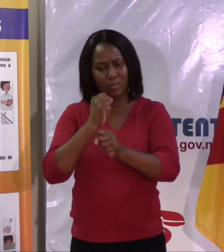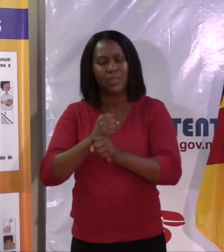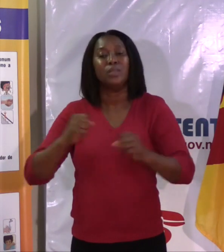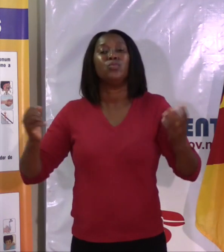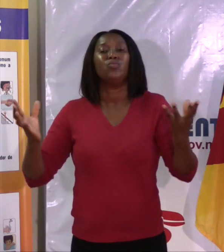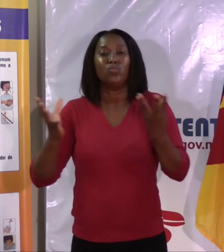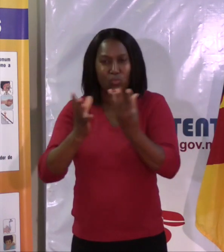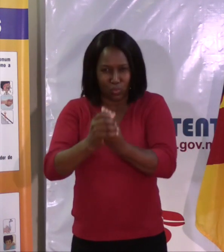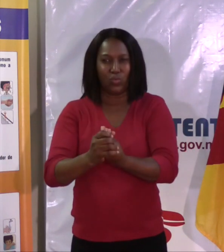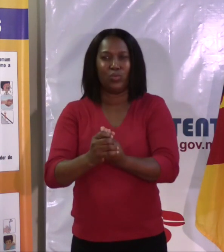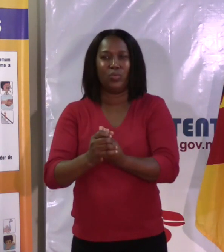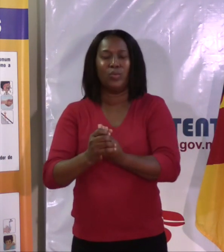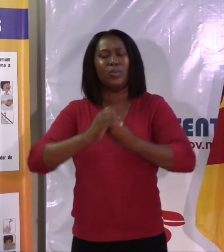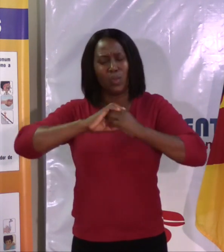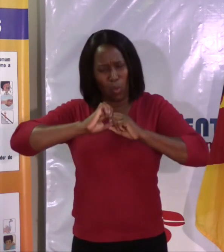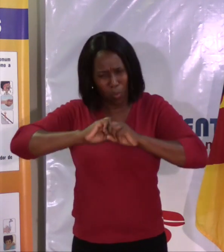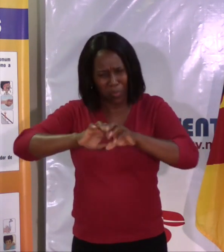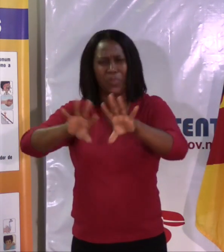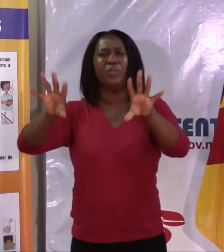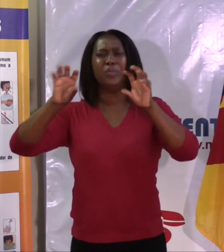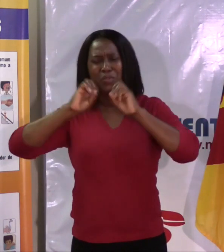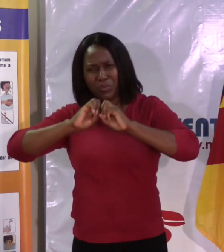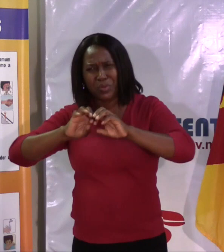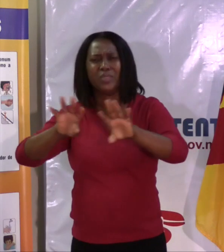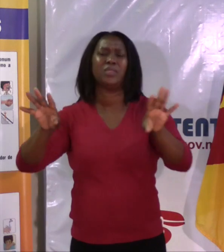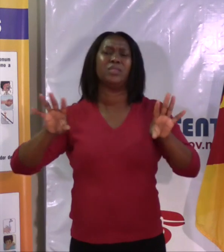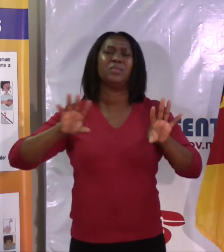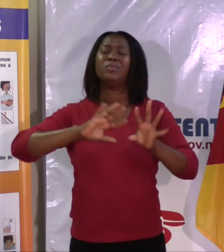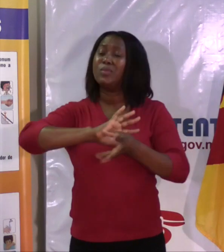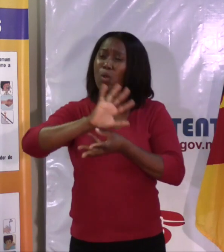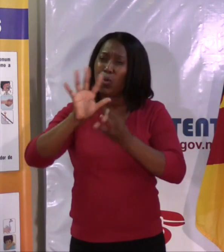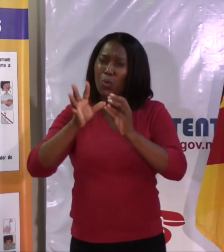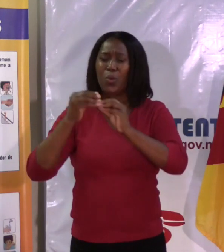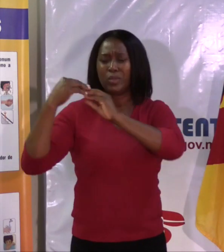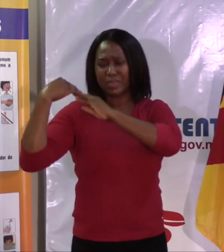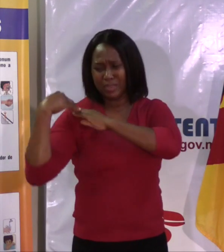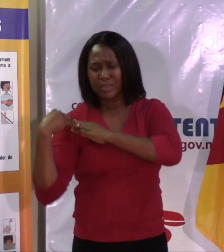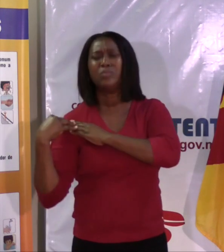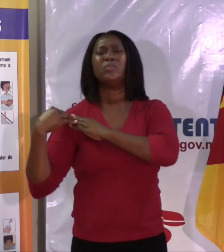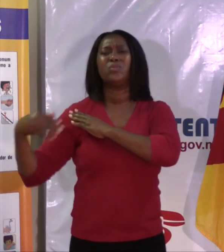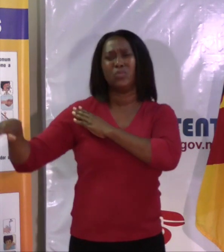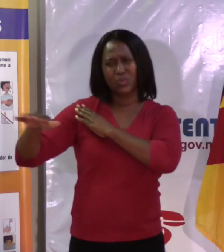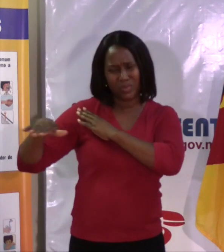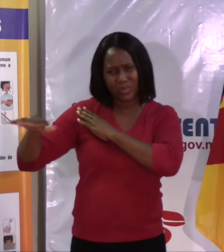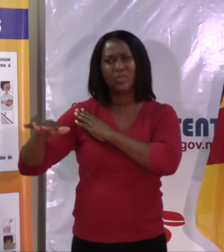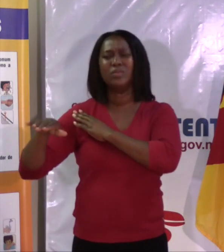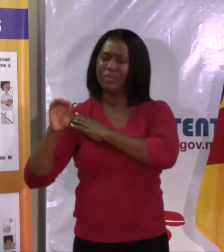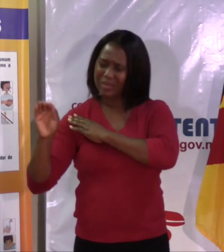usando todos os meios de comunicação possíveis, usando todos os líderes comunitários que existem neste momento. Nós vamos conseguir, sim,